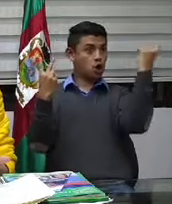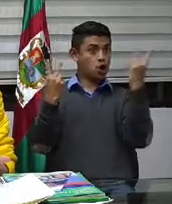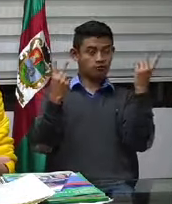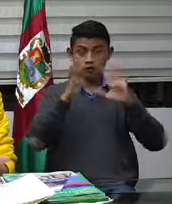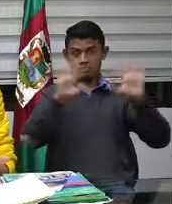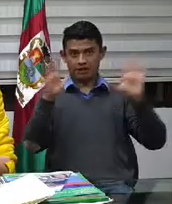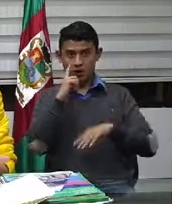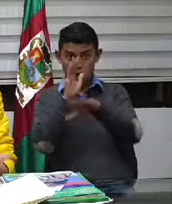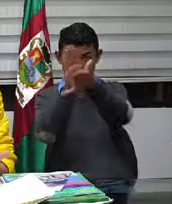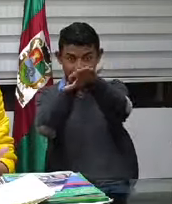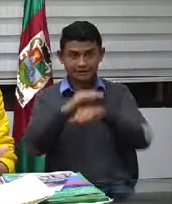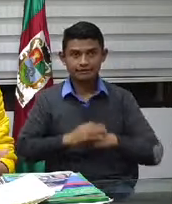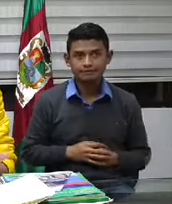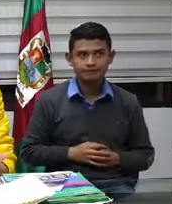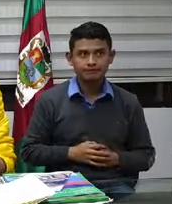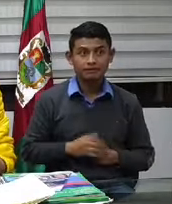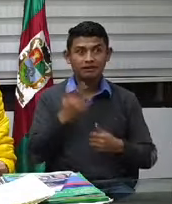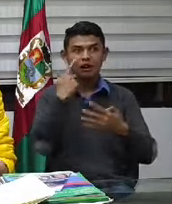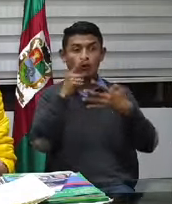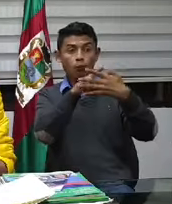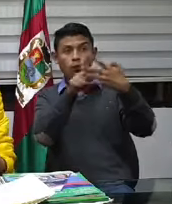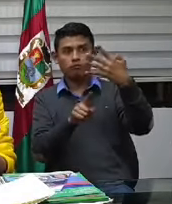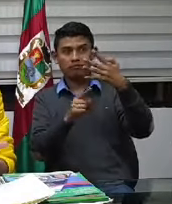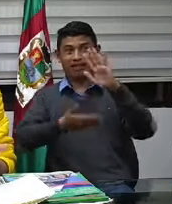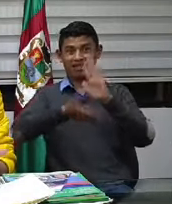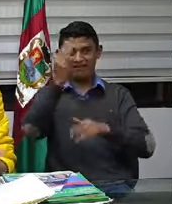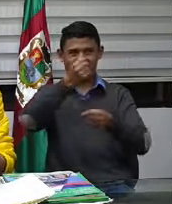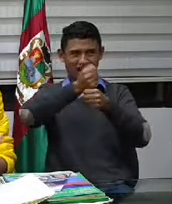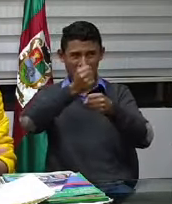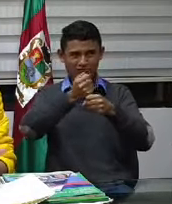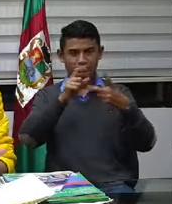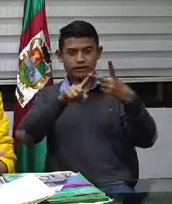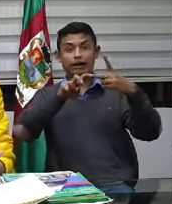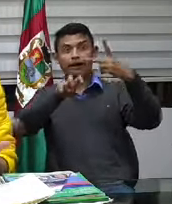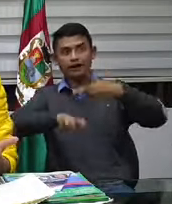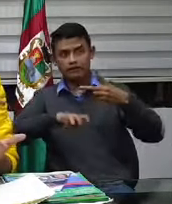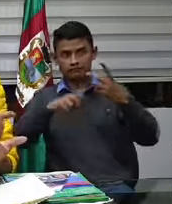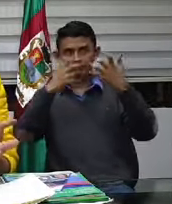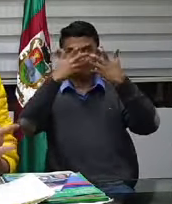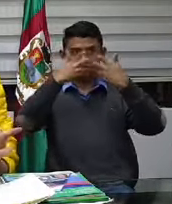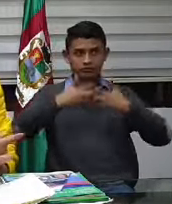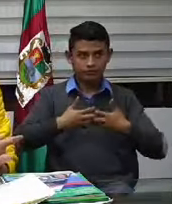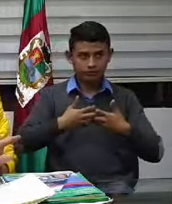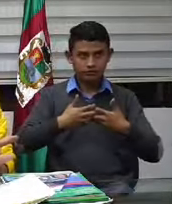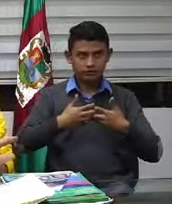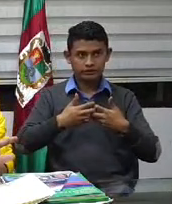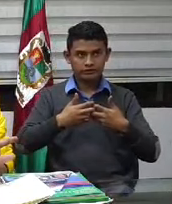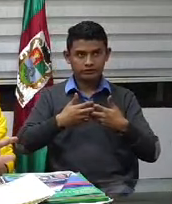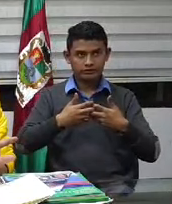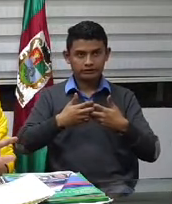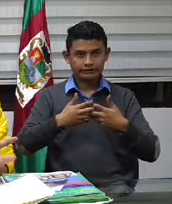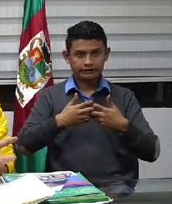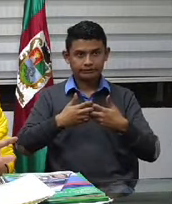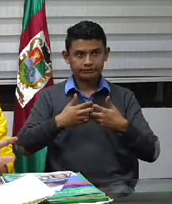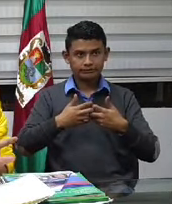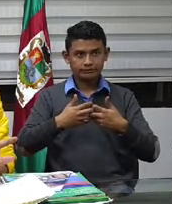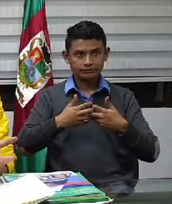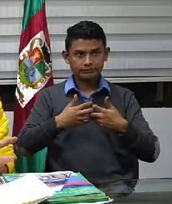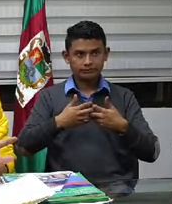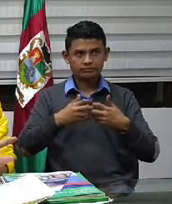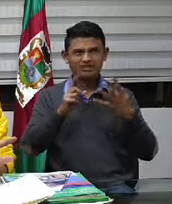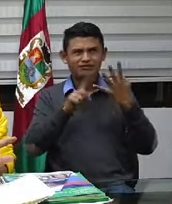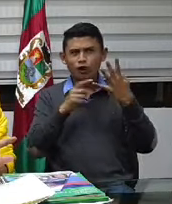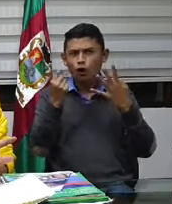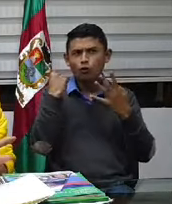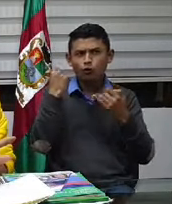autorizadas para ir a trabajar. El sector agropecuario, el agroindustrial, el industrial y en la número 35 que metieron también en